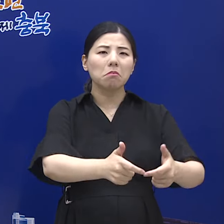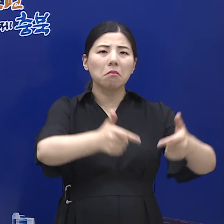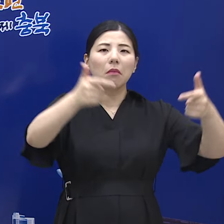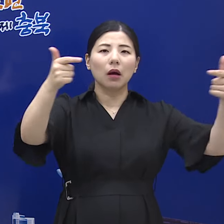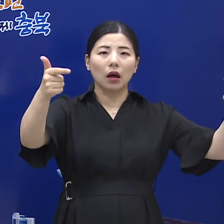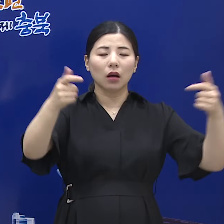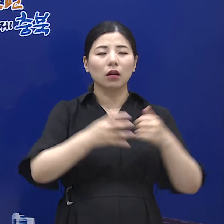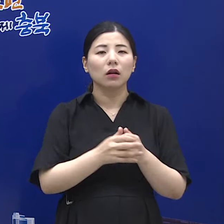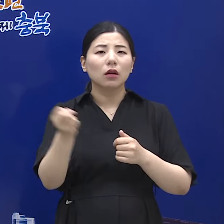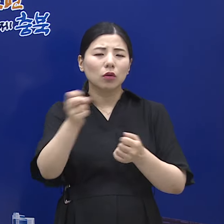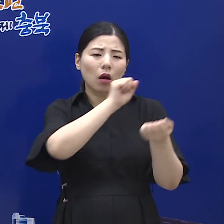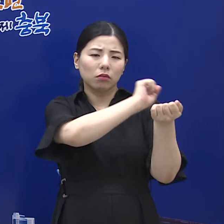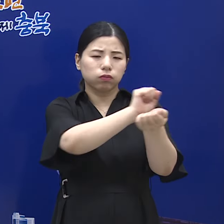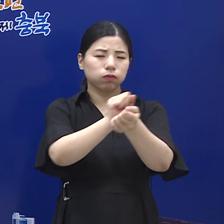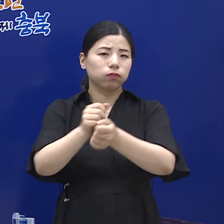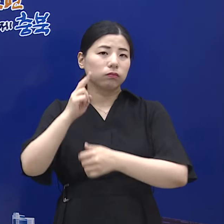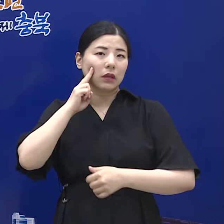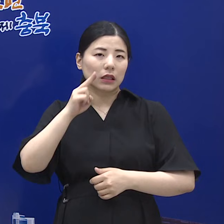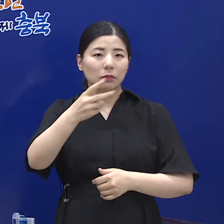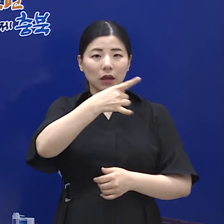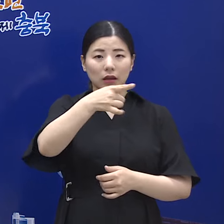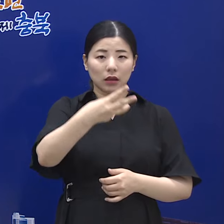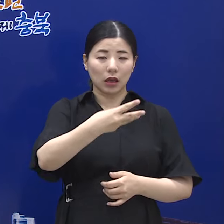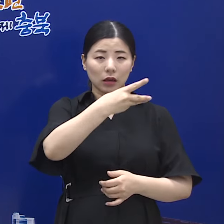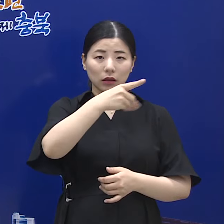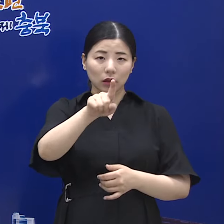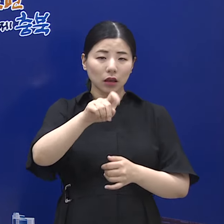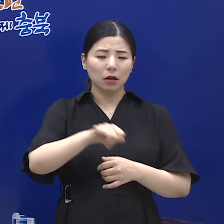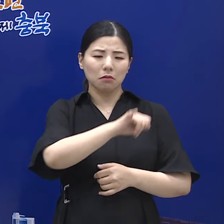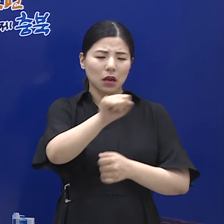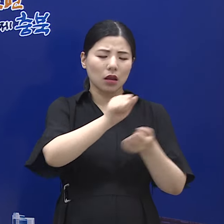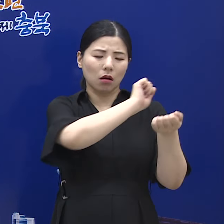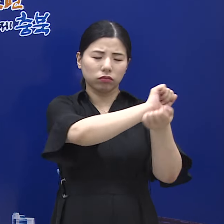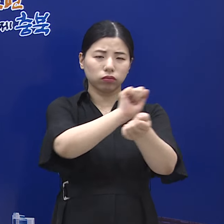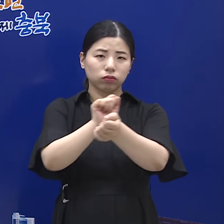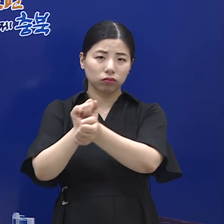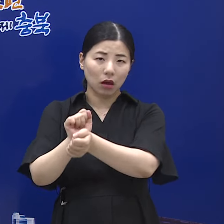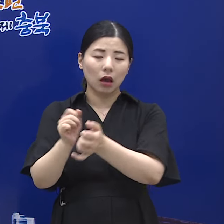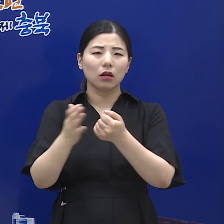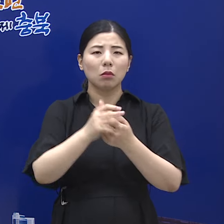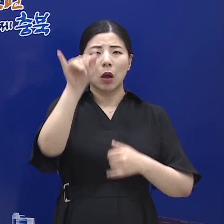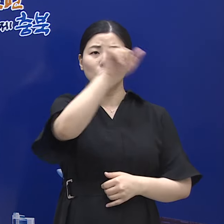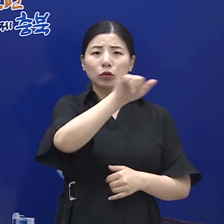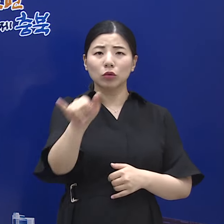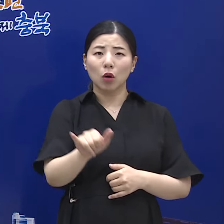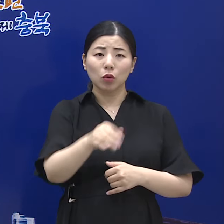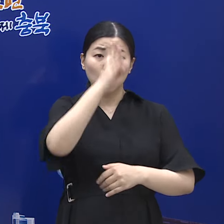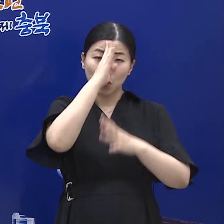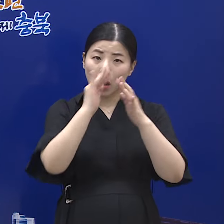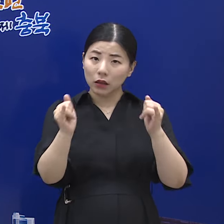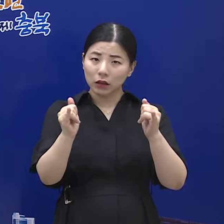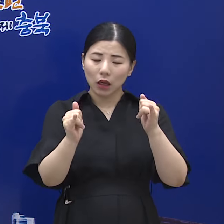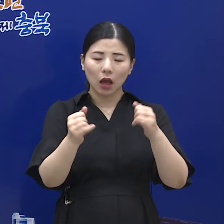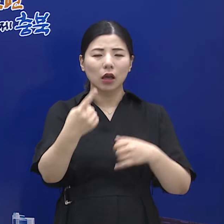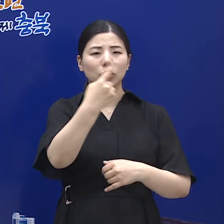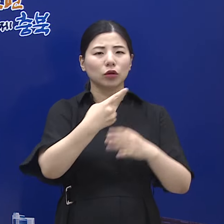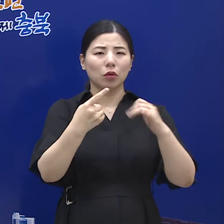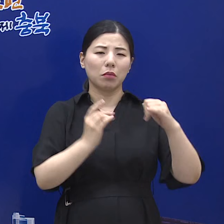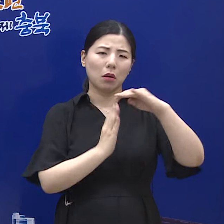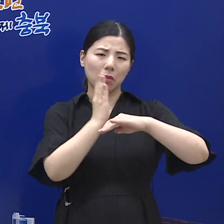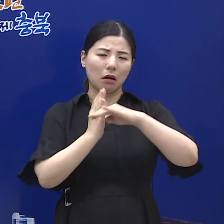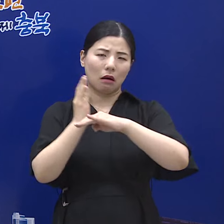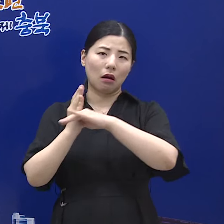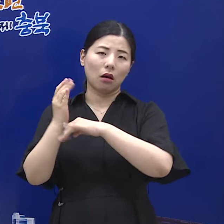전파력이 강한 델타 변이 바이러스의 확산 등으로 전국에서 확진자가 하루 1천 명이 넘게